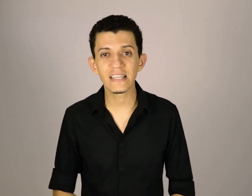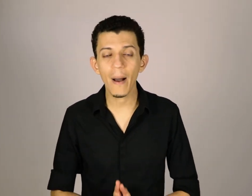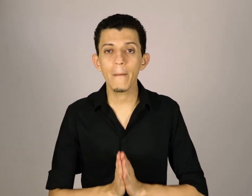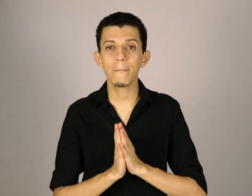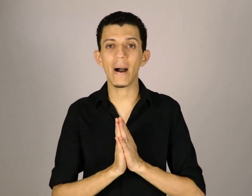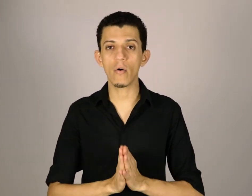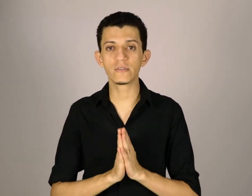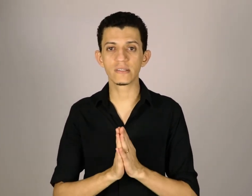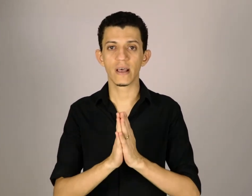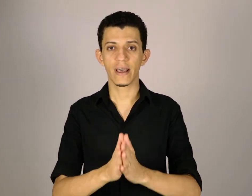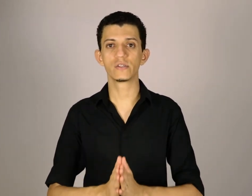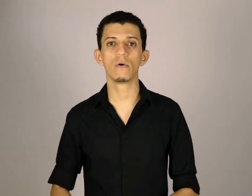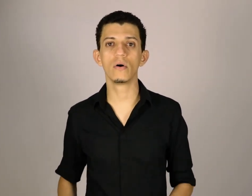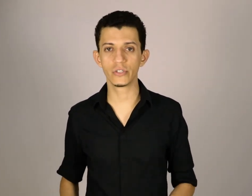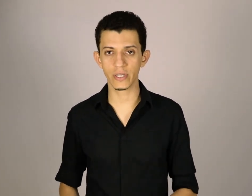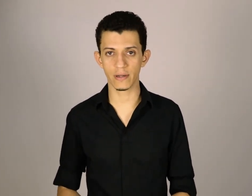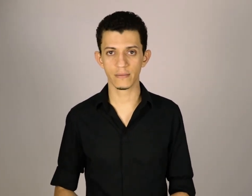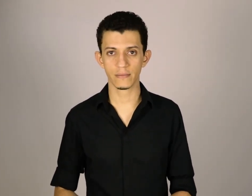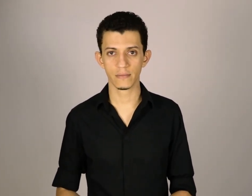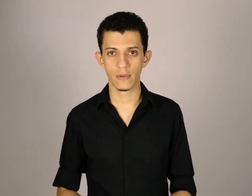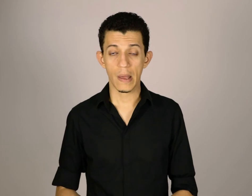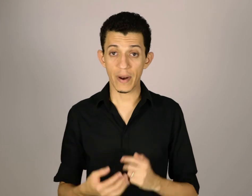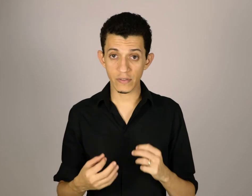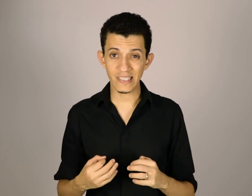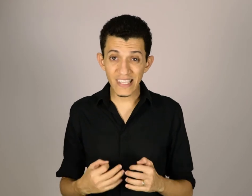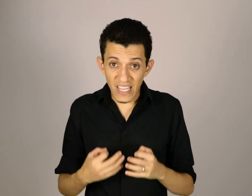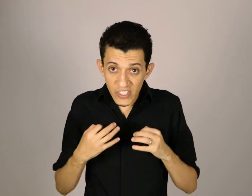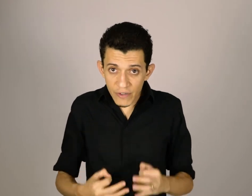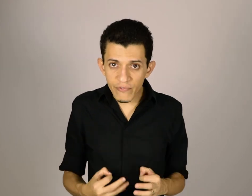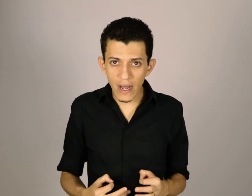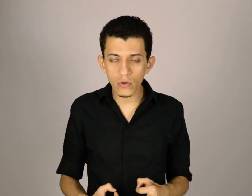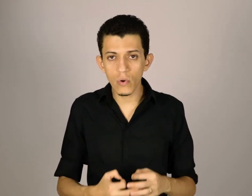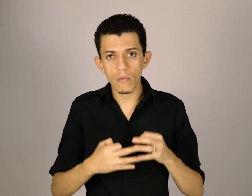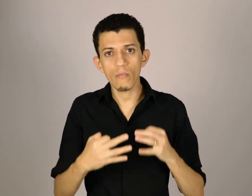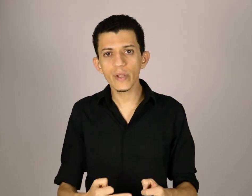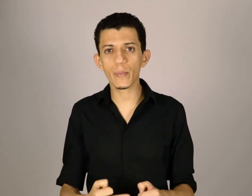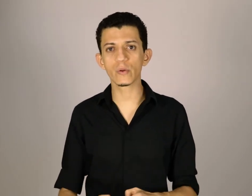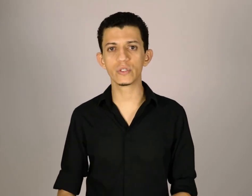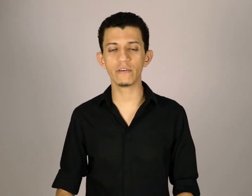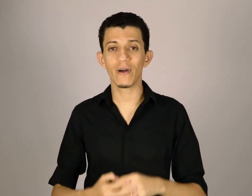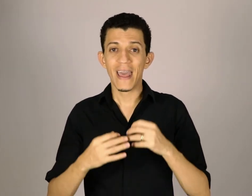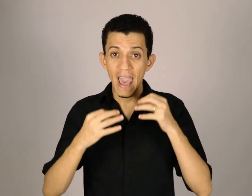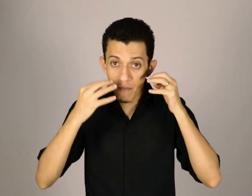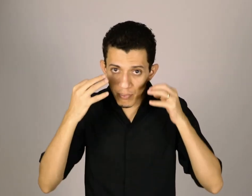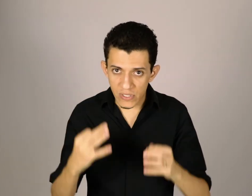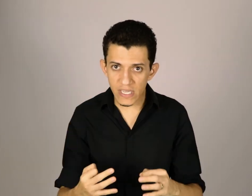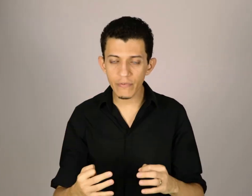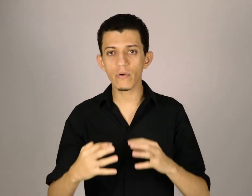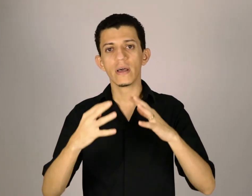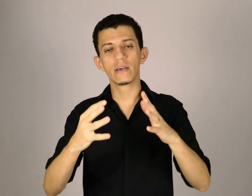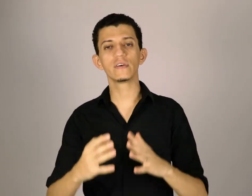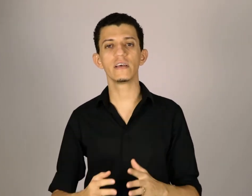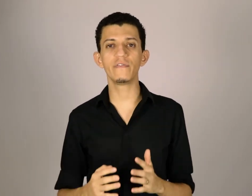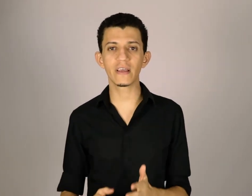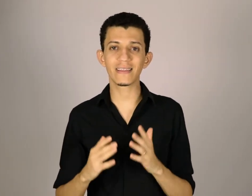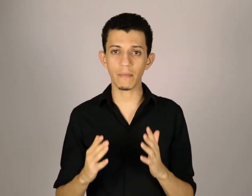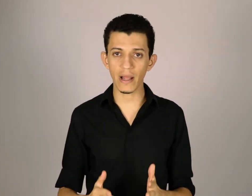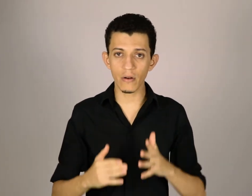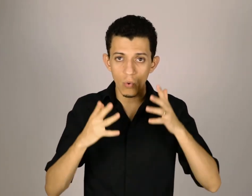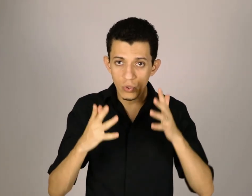faça pausas em sua rotina, para você ser de fato muito produtivo, é impossível que você fique trabalhando o